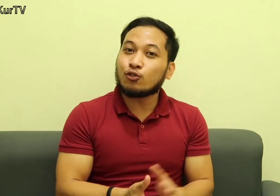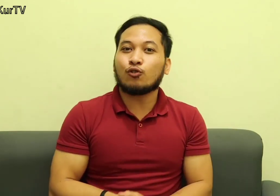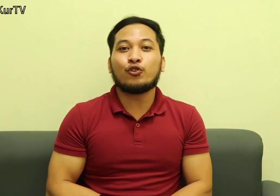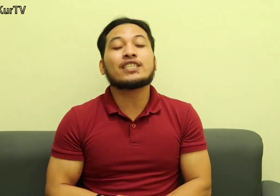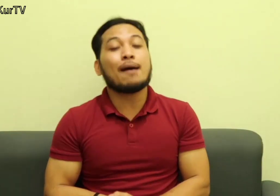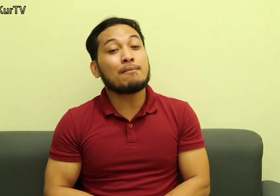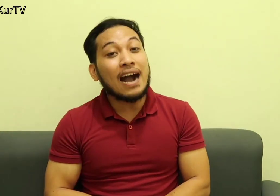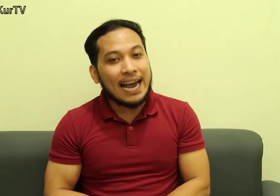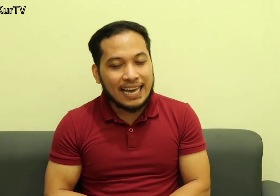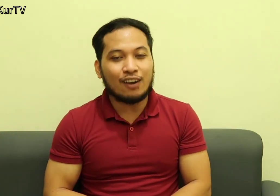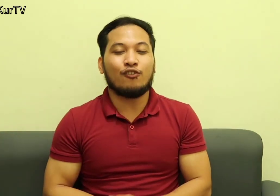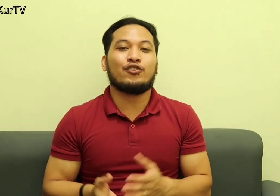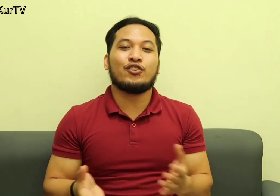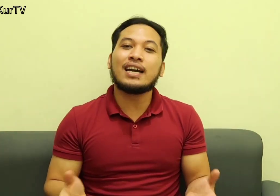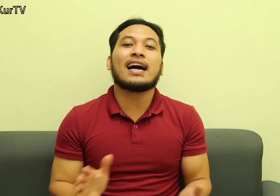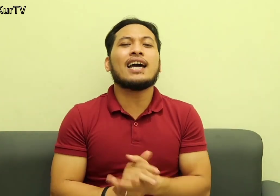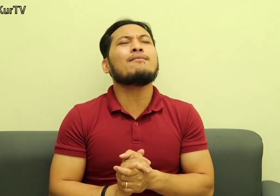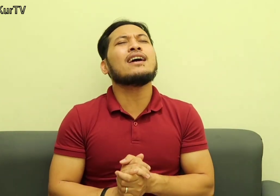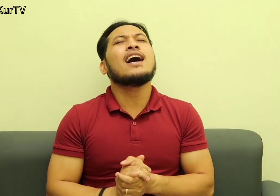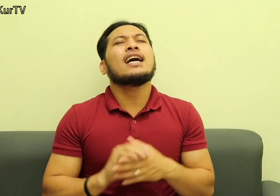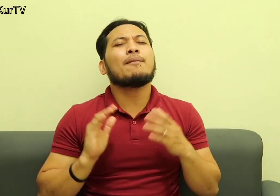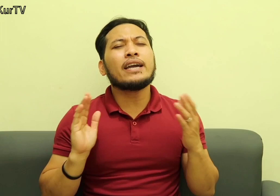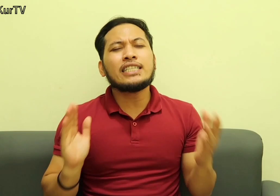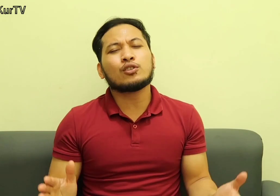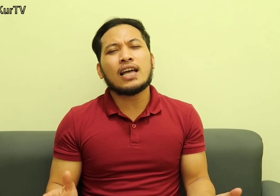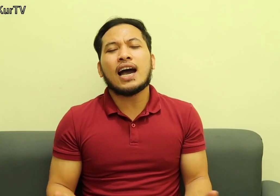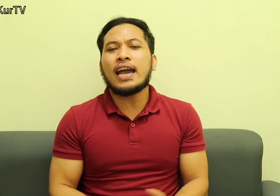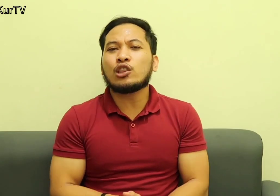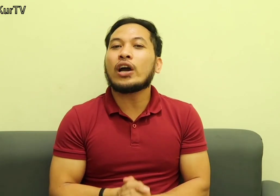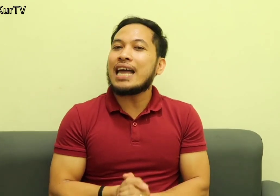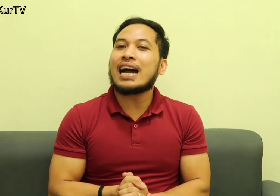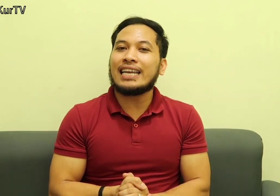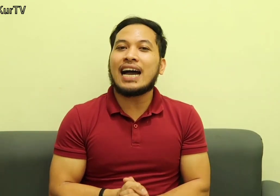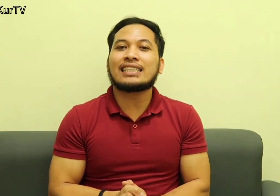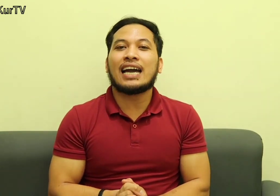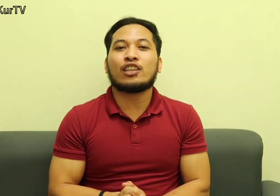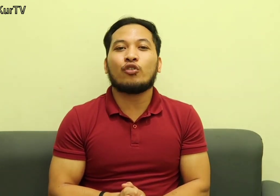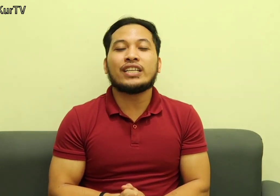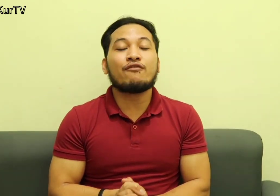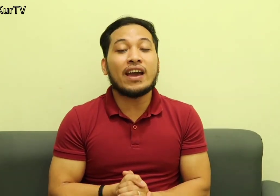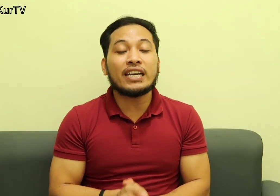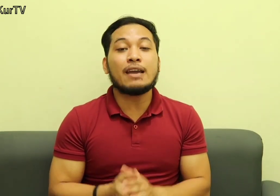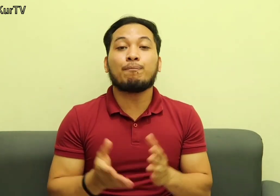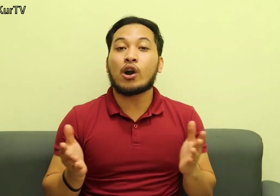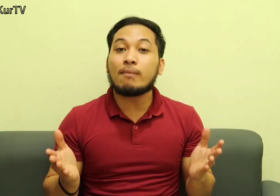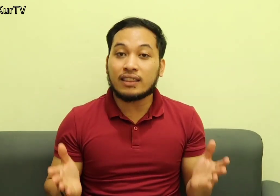ituturo yun sa aming mga anak o yun nga kaya naman napaisip ko talaga ay ito kailangan kailangan talaga ito it's a very informative